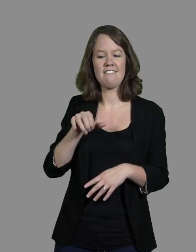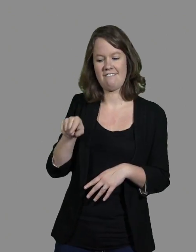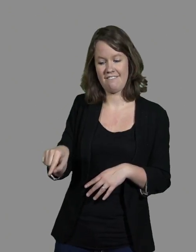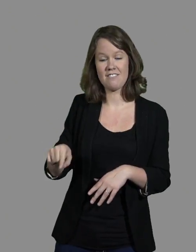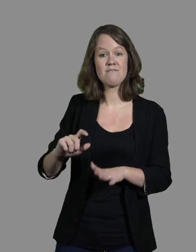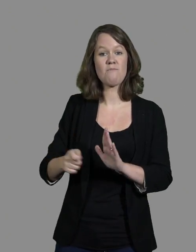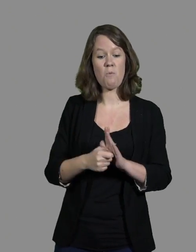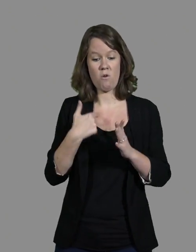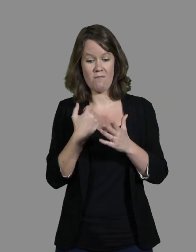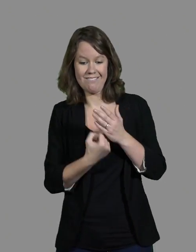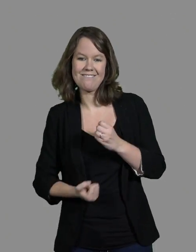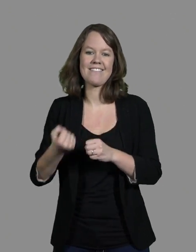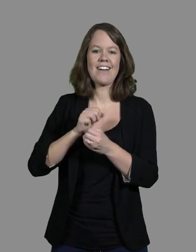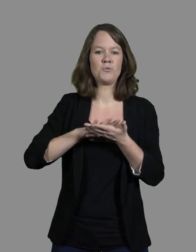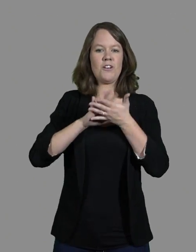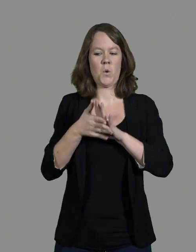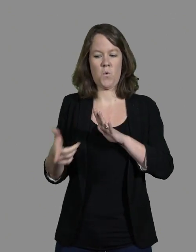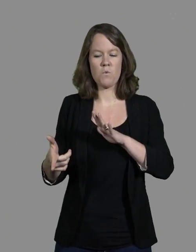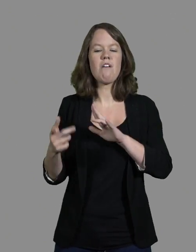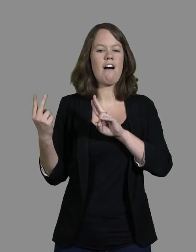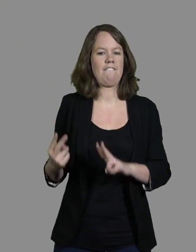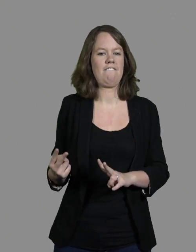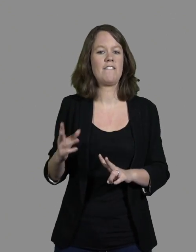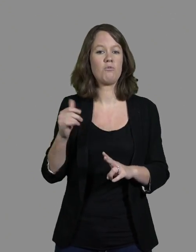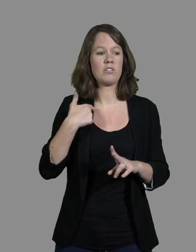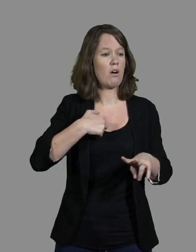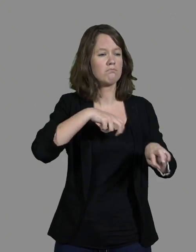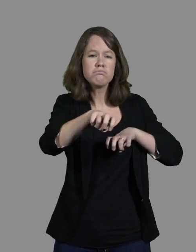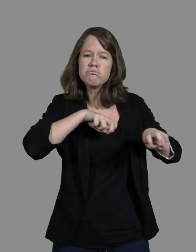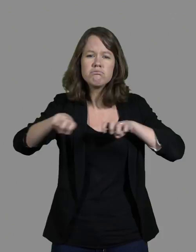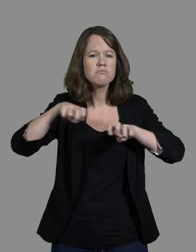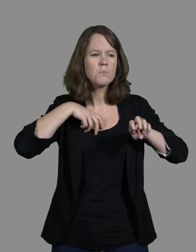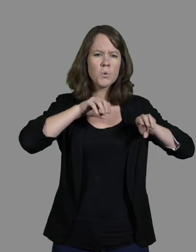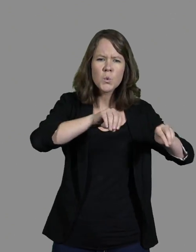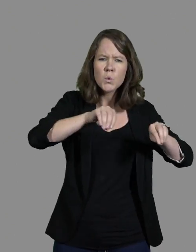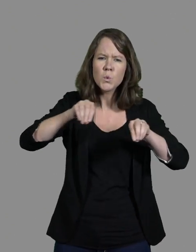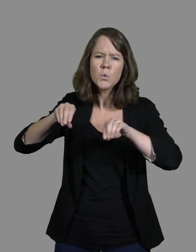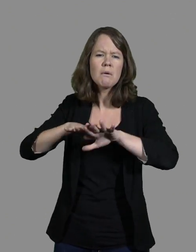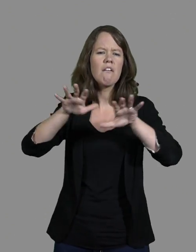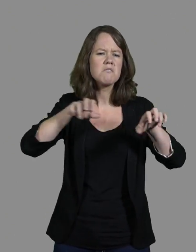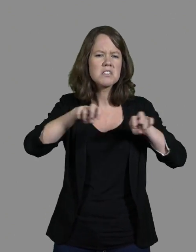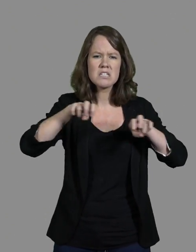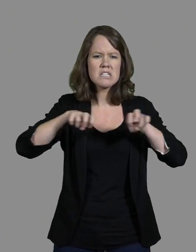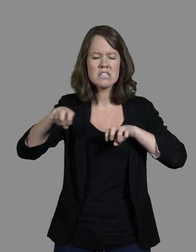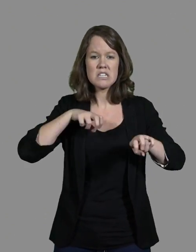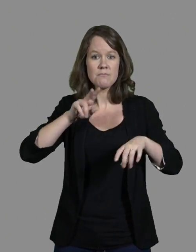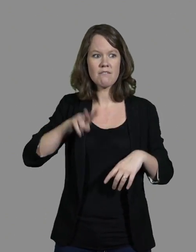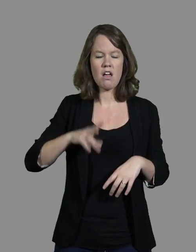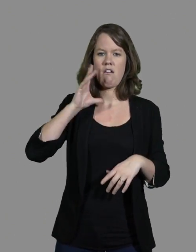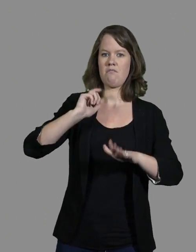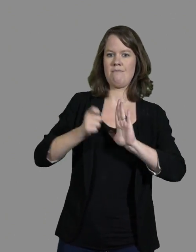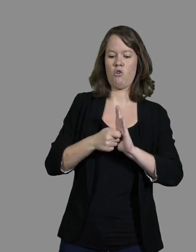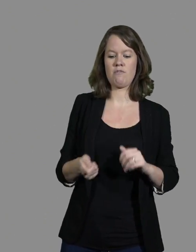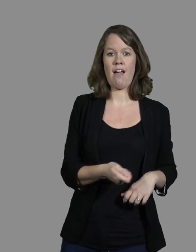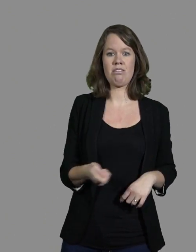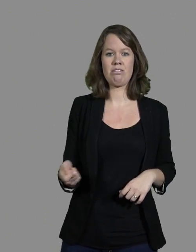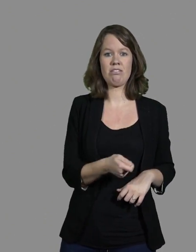Donc, je me déplace beaucoup, je donne beaucoup de cours. Et à un moment donné, très honnêtement, si j'avais eu ma canne, je ne pense pas que je